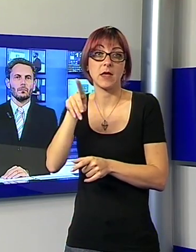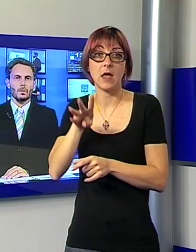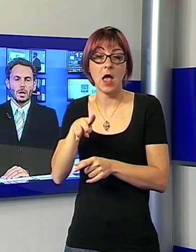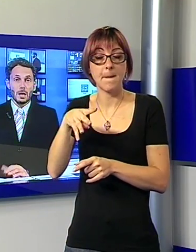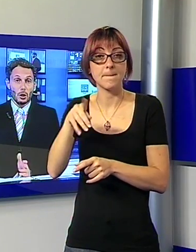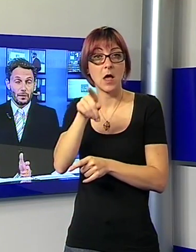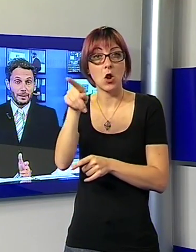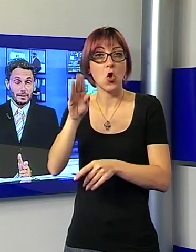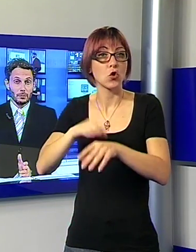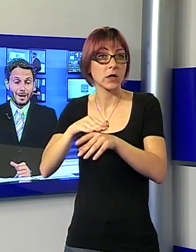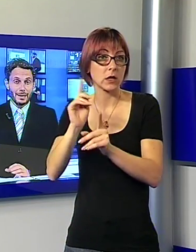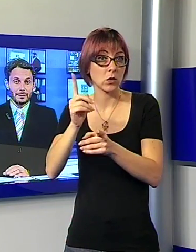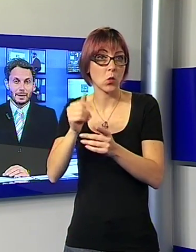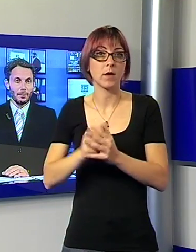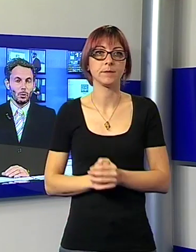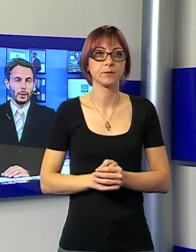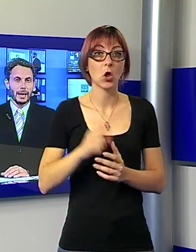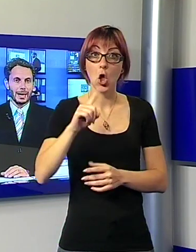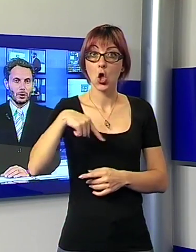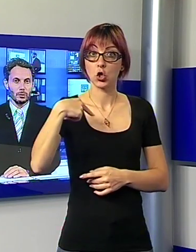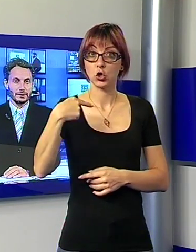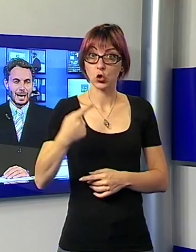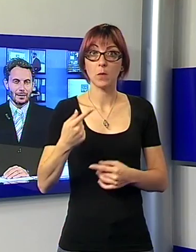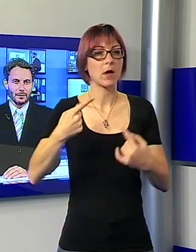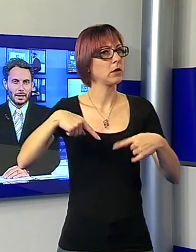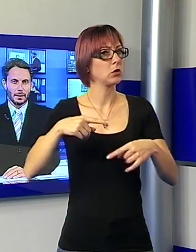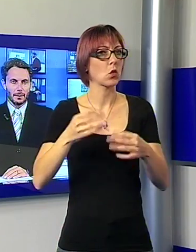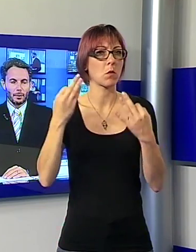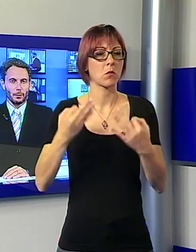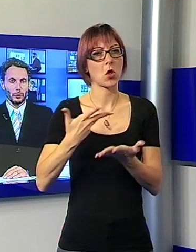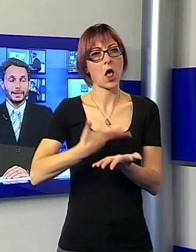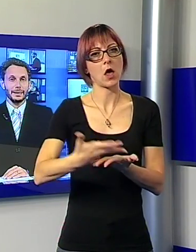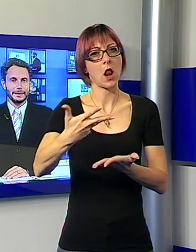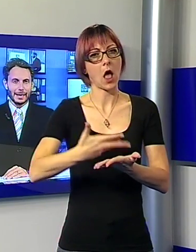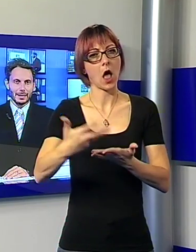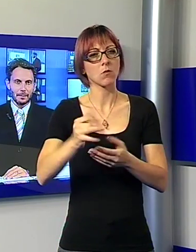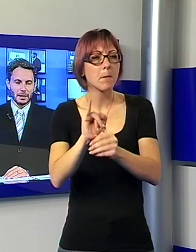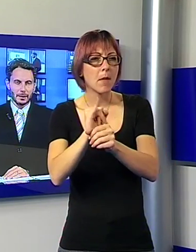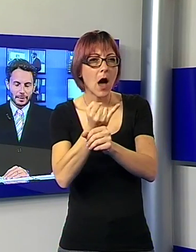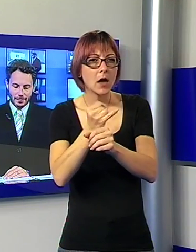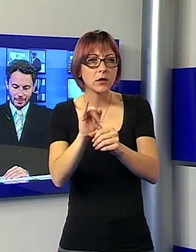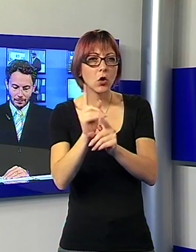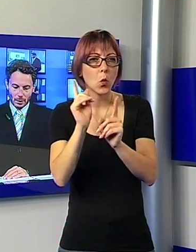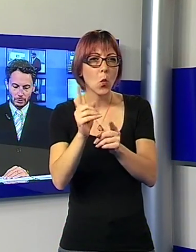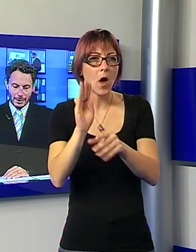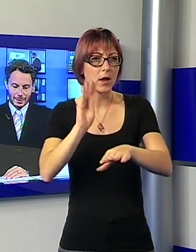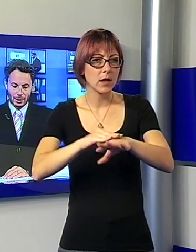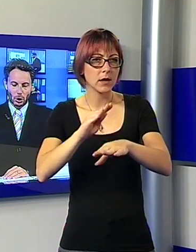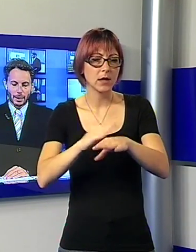E ovviamente domani saremo qui a raccontarvi proprio i dettagli delle richieste di condanna. La cronaca